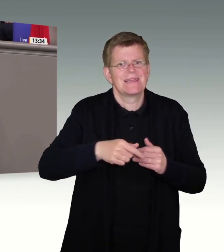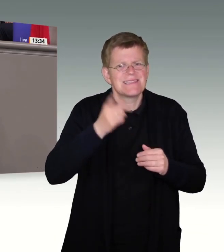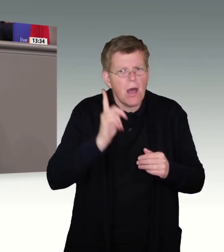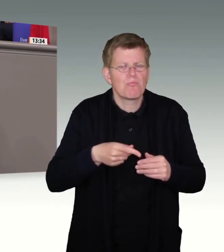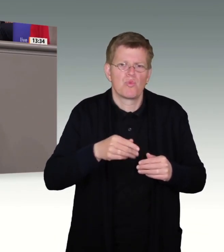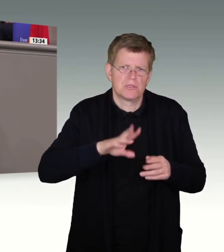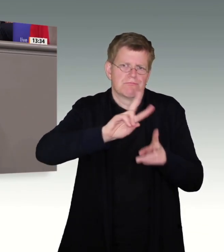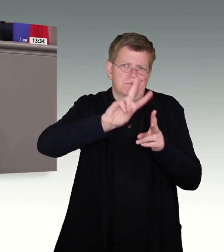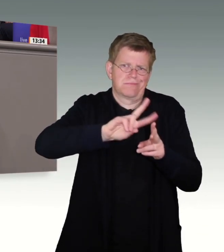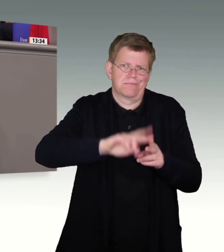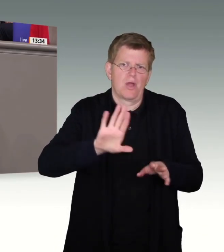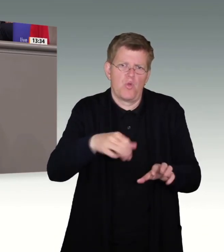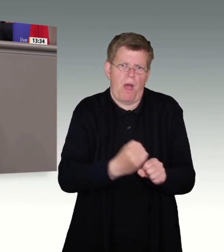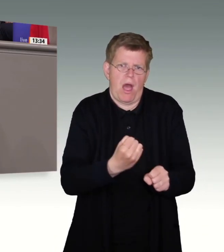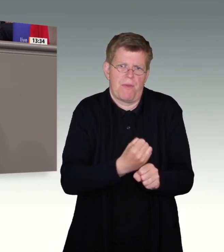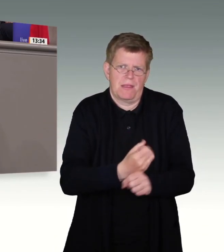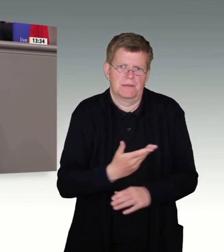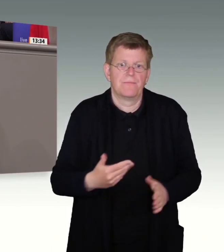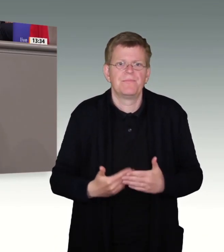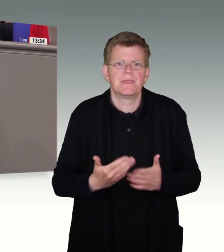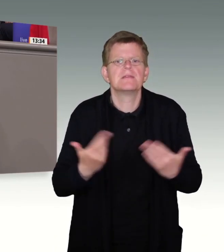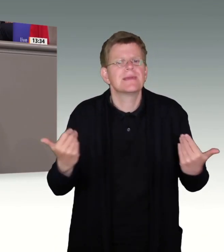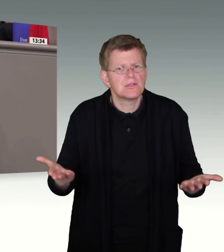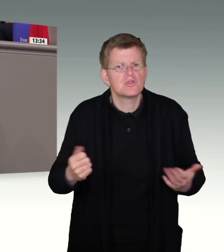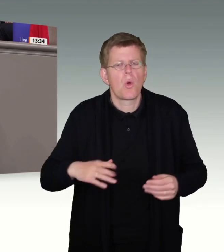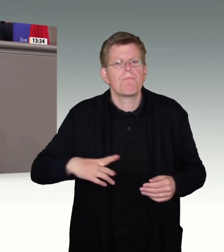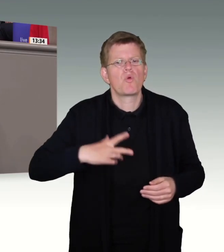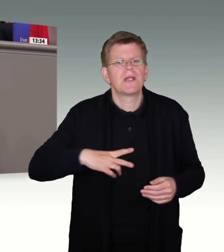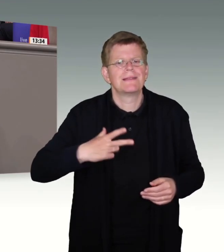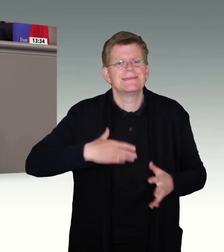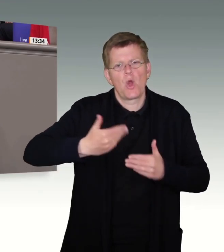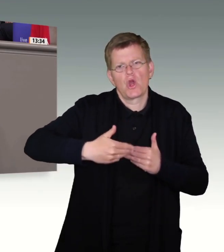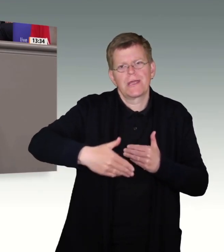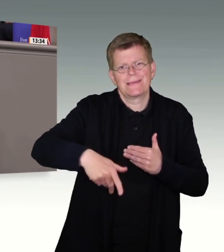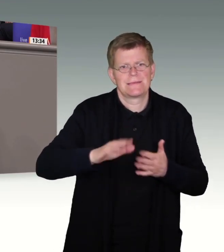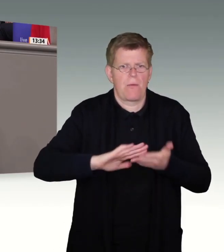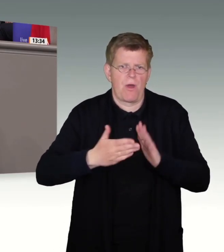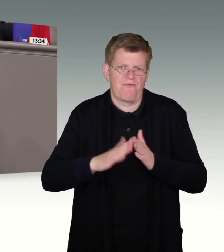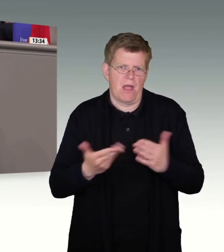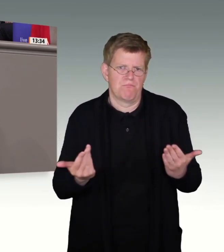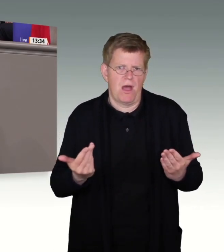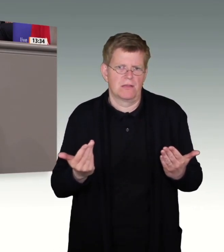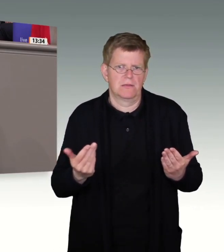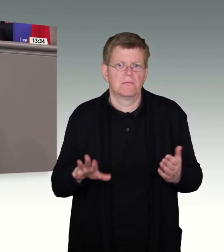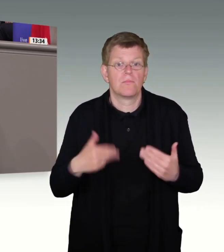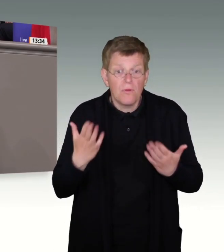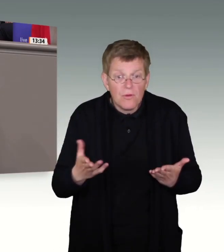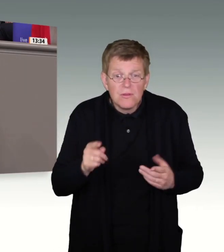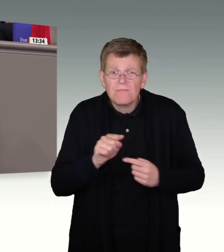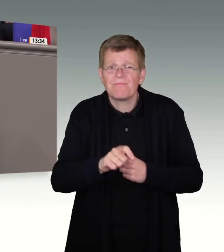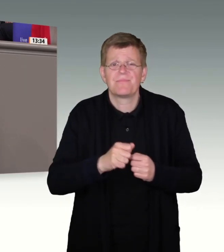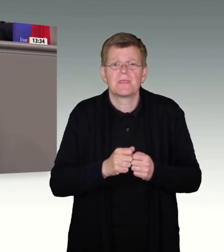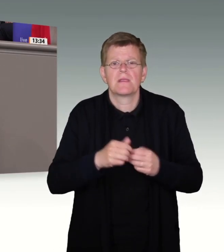im Koalitionsvertrag die Modernisierung von Registern vereinbart. Die Debatte über scheinbare Abschiebungsdefizite